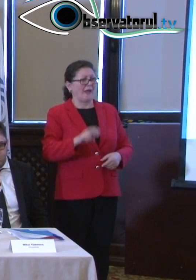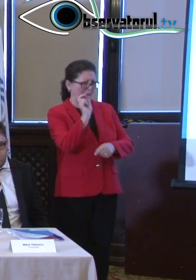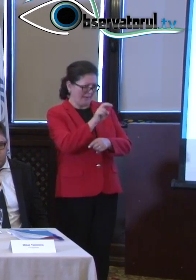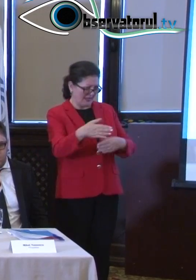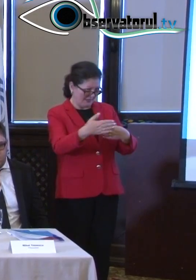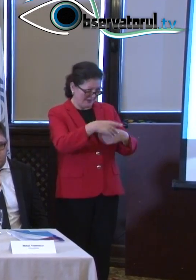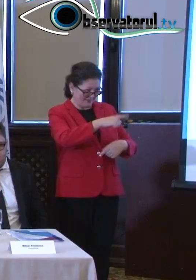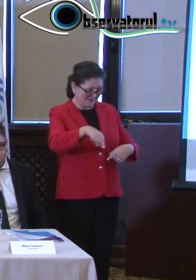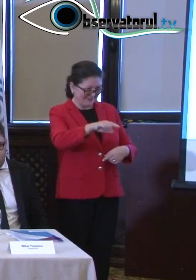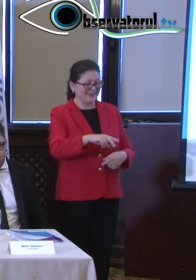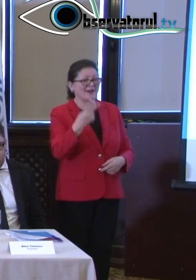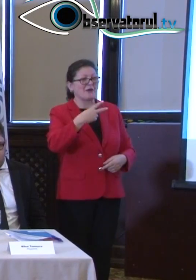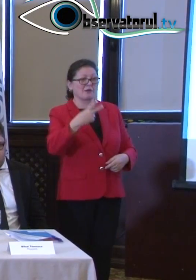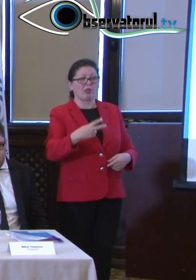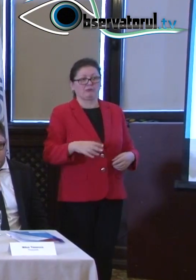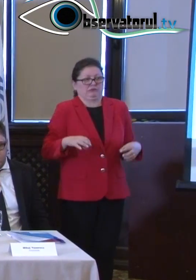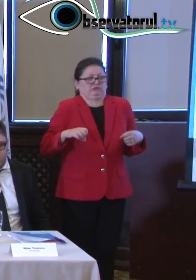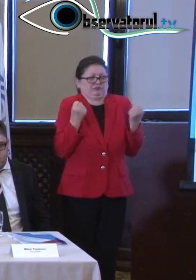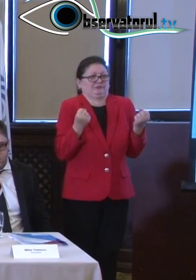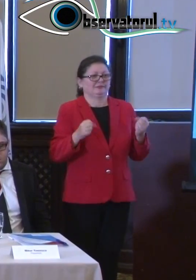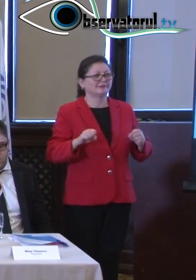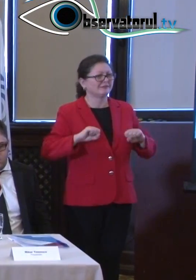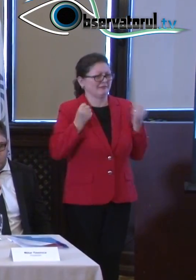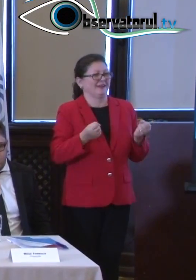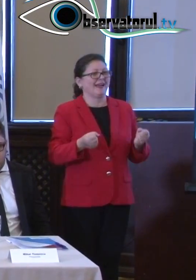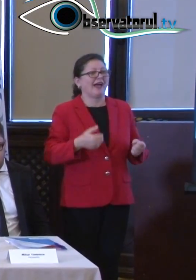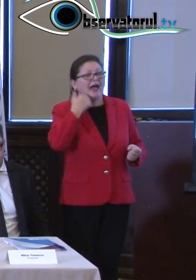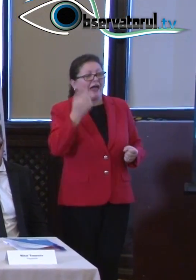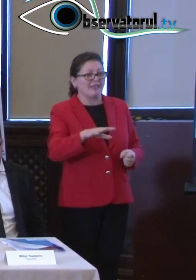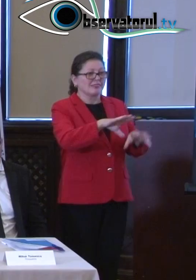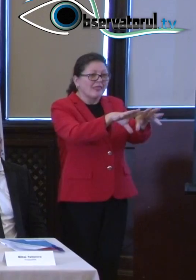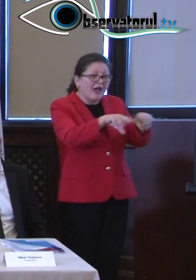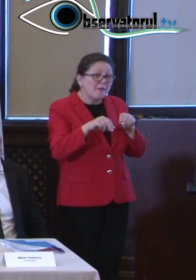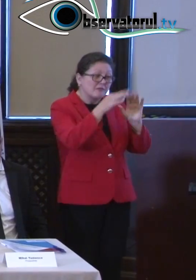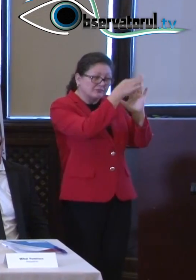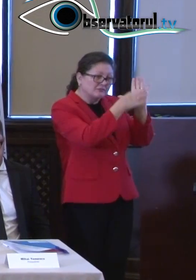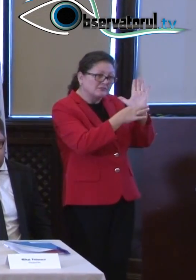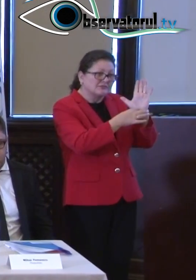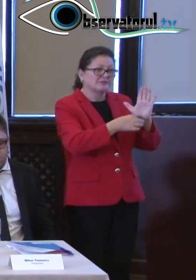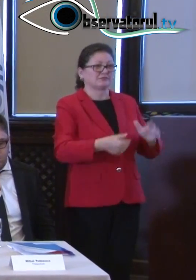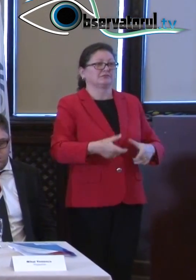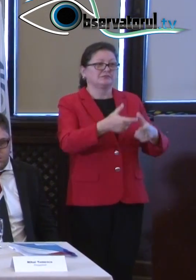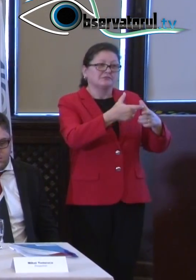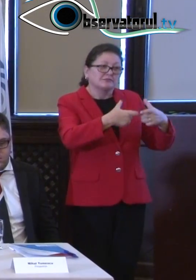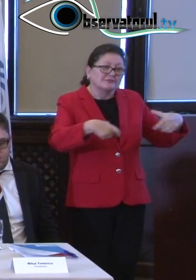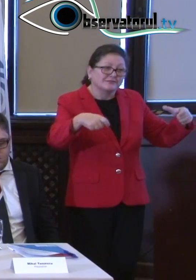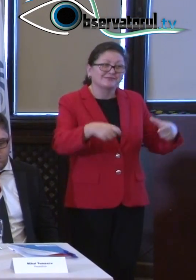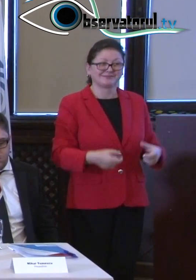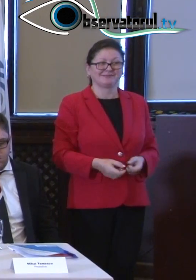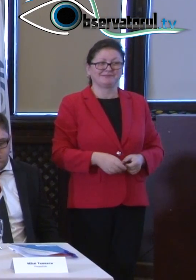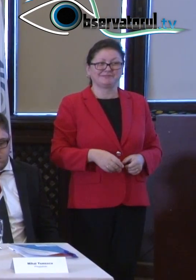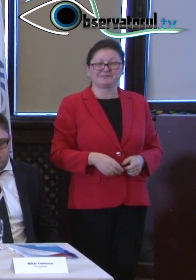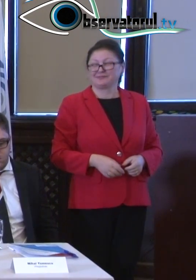dumneavoastră și cel de-al doilea de revoltă. Când am primit agenda desfășurării conferinței dumneavoastră, am